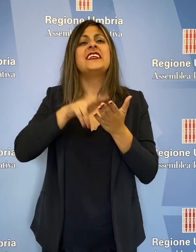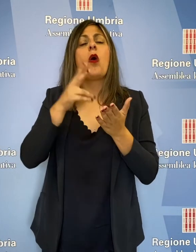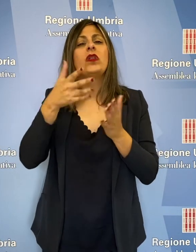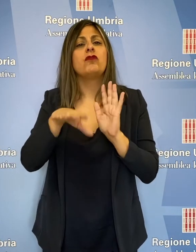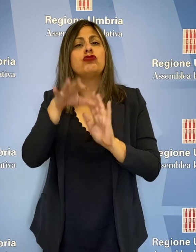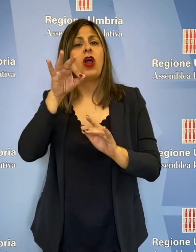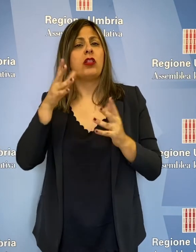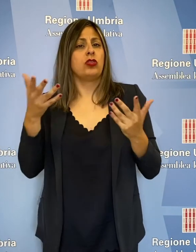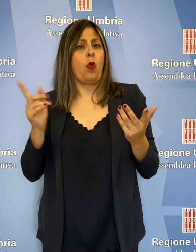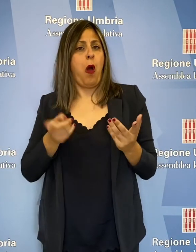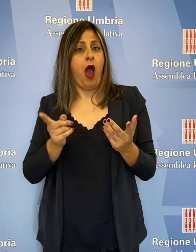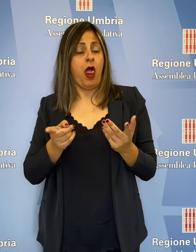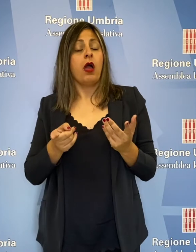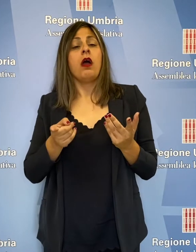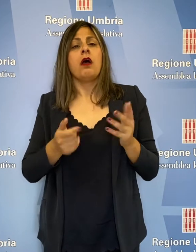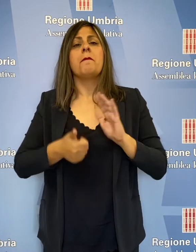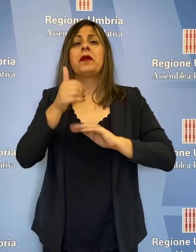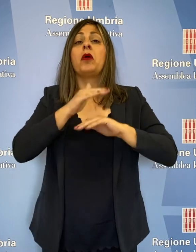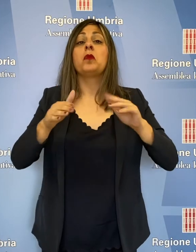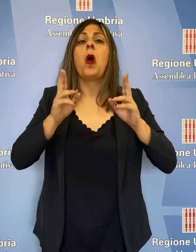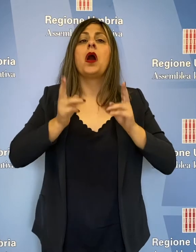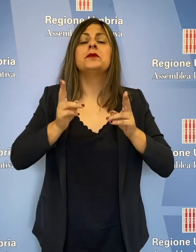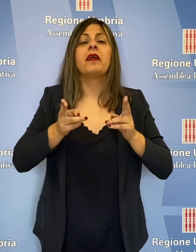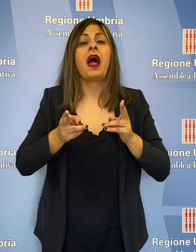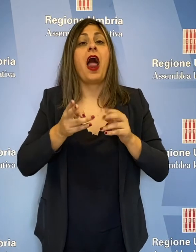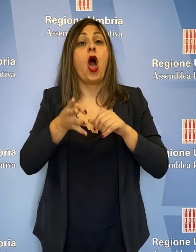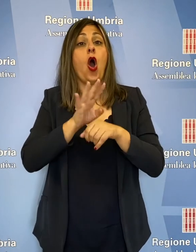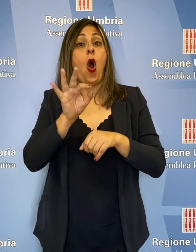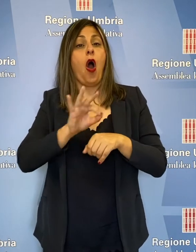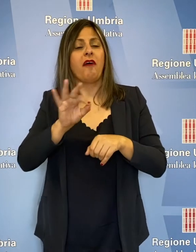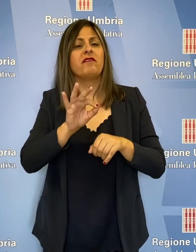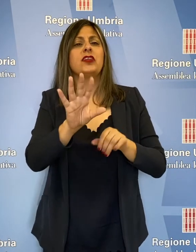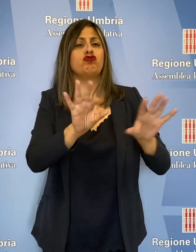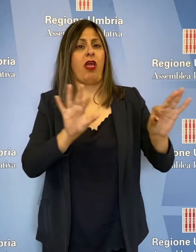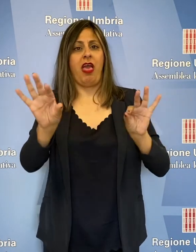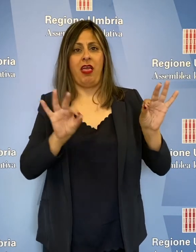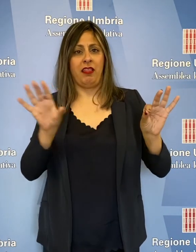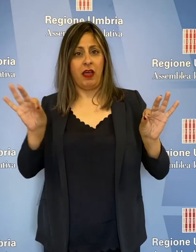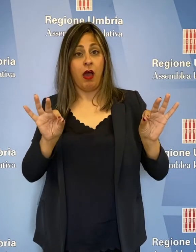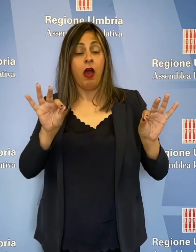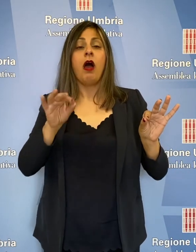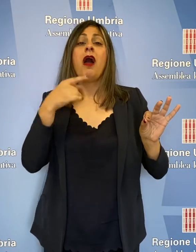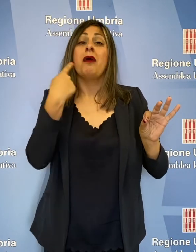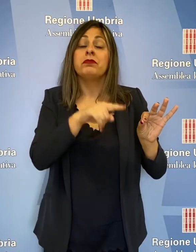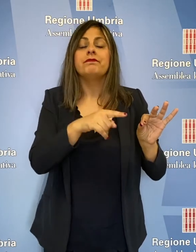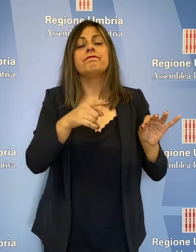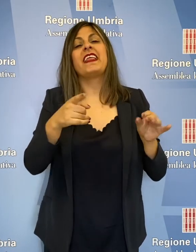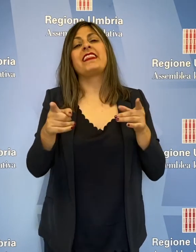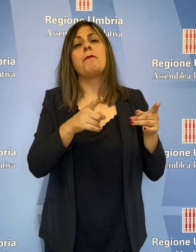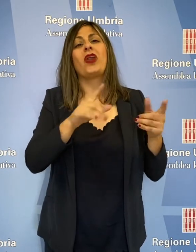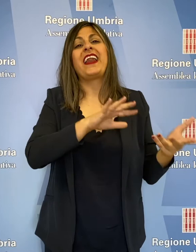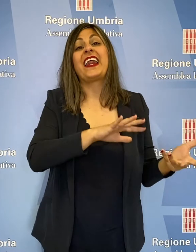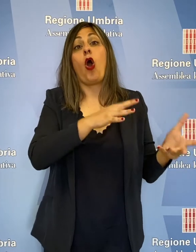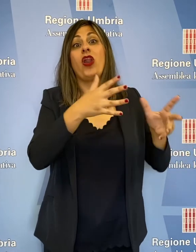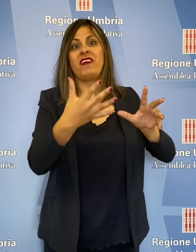è stata quella di individuare gli ospedali Covid per i quali si è resa necessaria una riconversione temporanea,